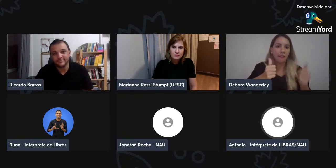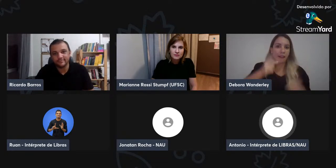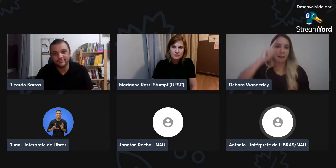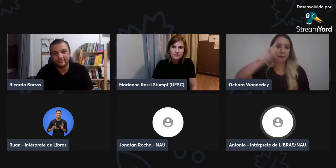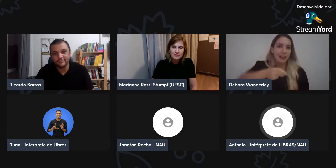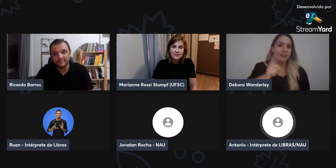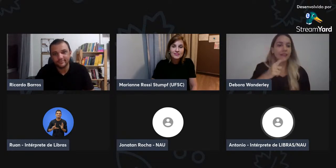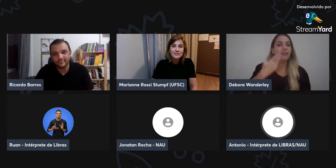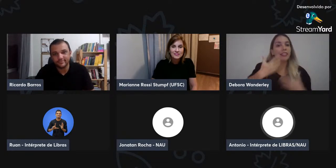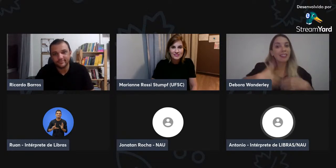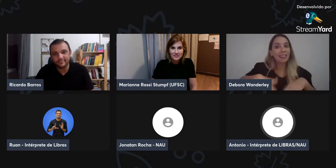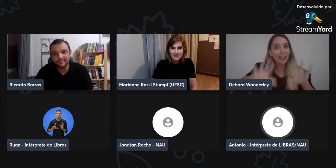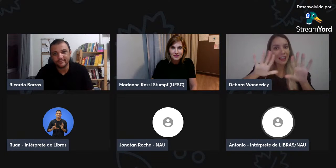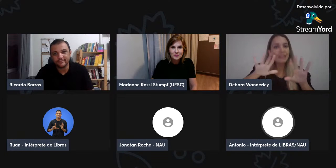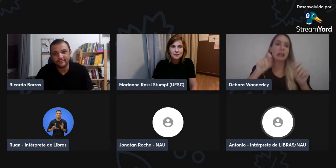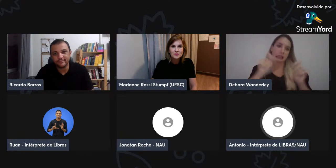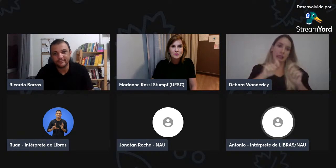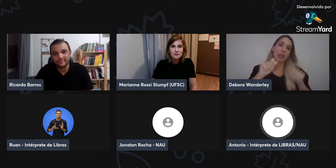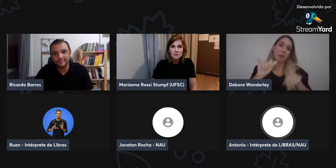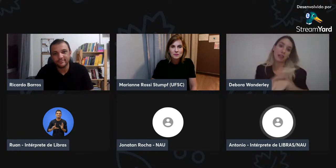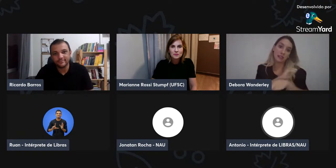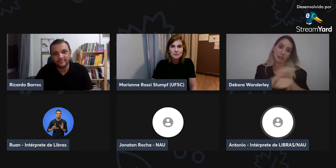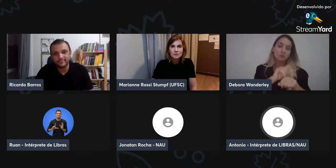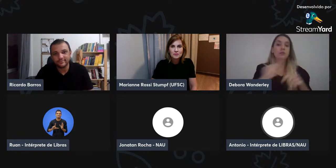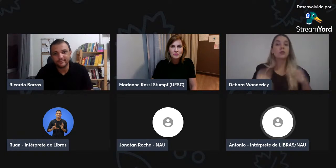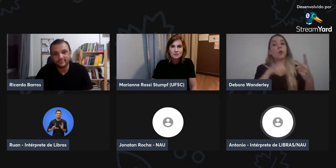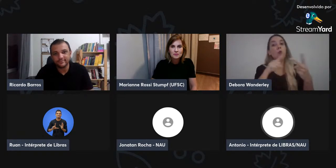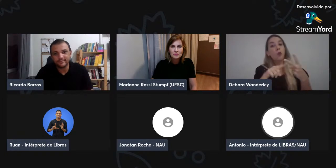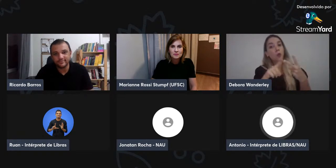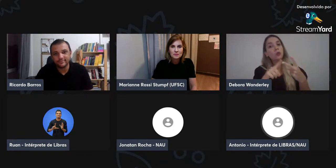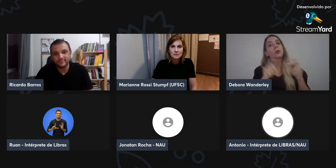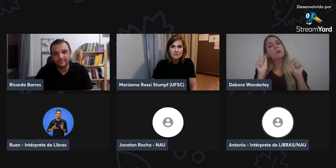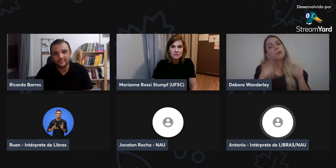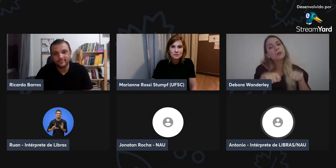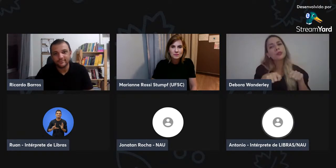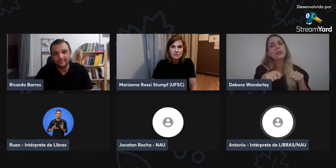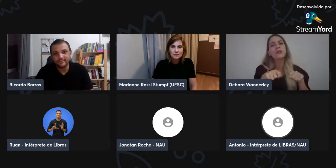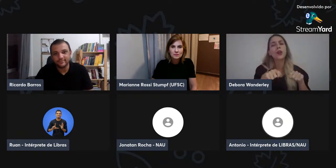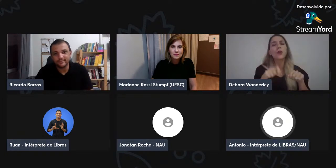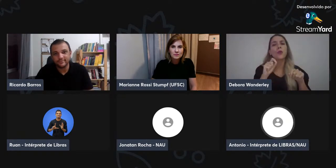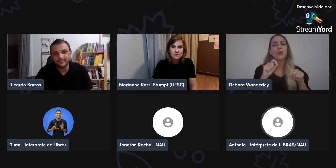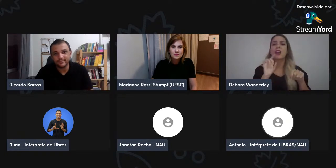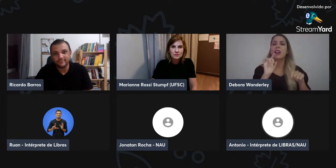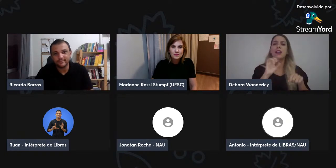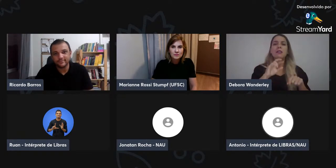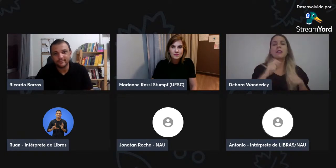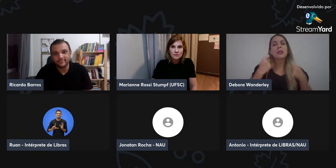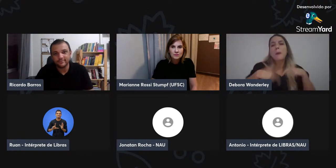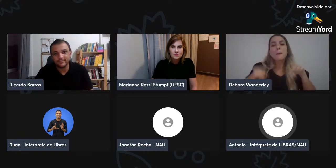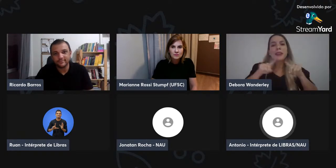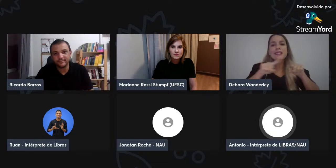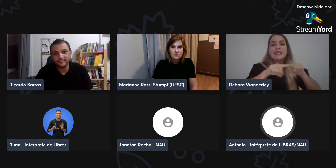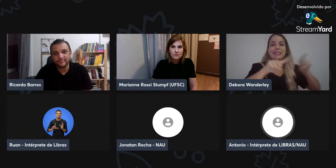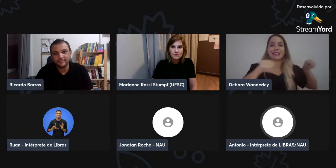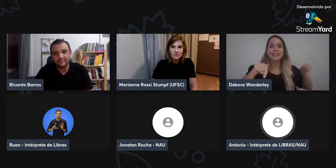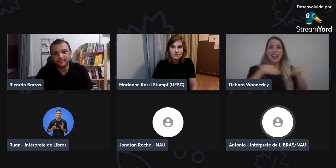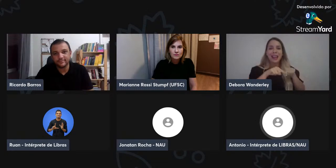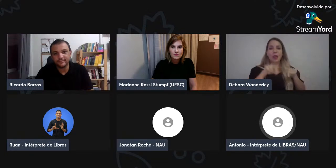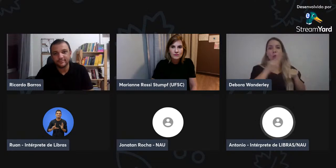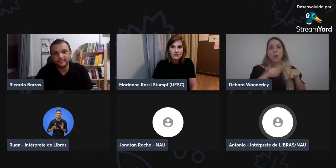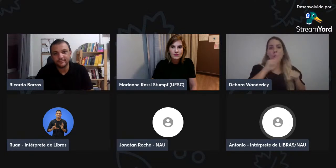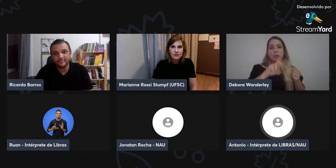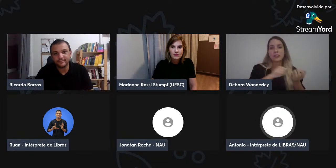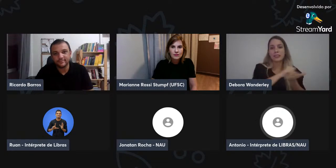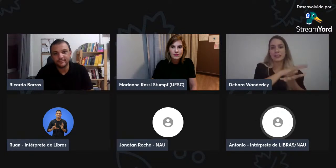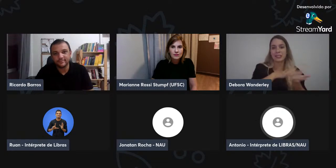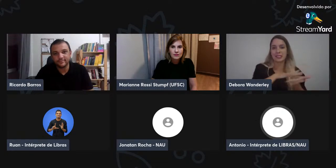dizer assim, não pode ser uma exigência, você tem que pedir, não pode ser algo duro, tem que ser algo flexível, tem que usar as estratégias e tudo mais. Outra coisa que eu estou muito interessando,